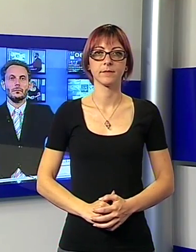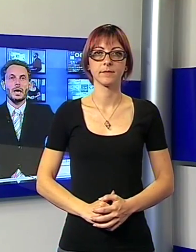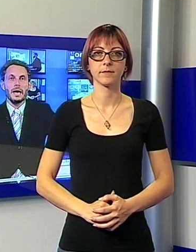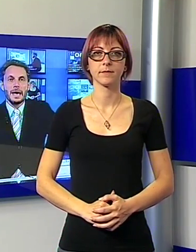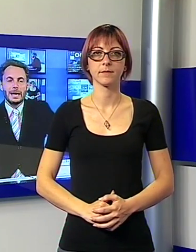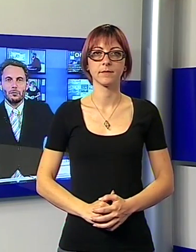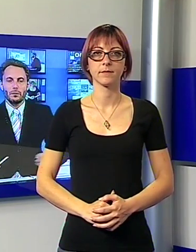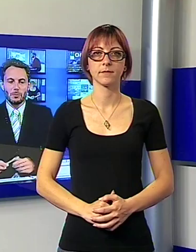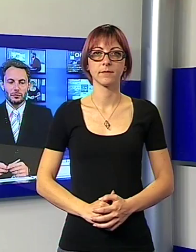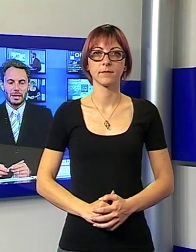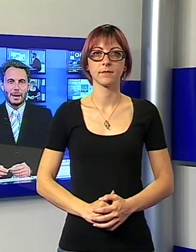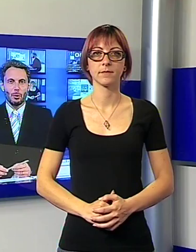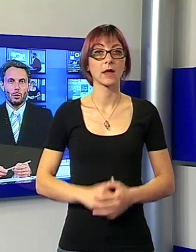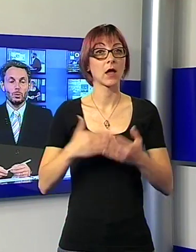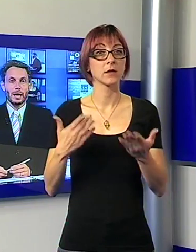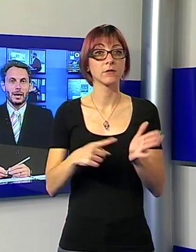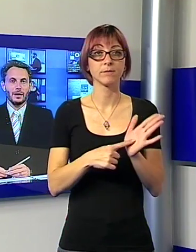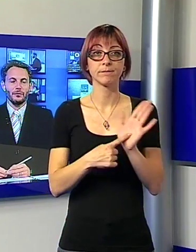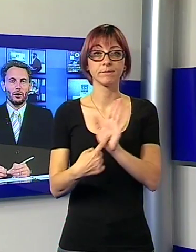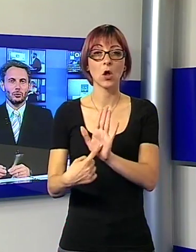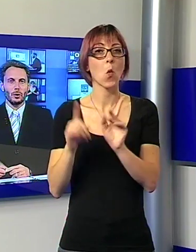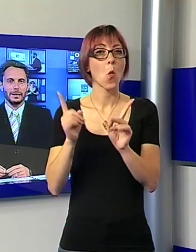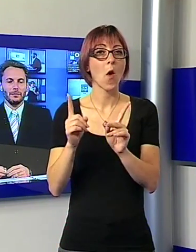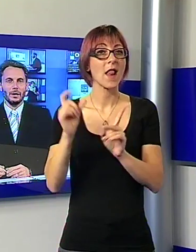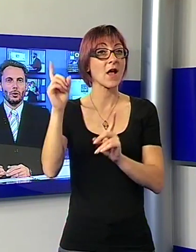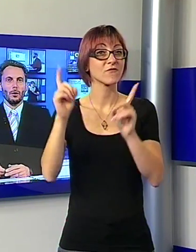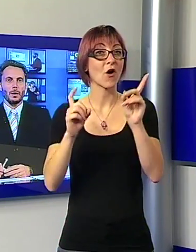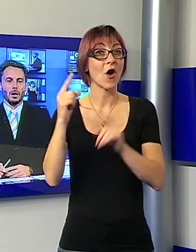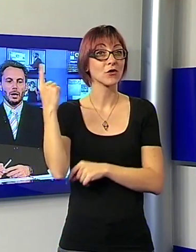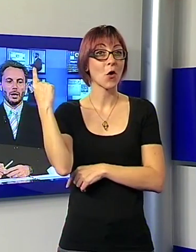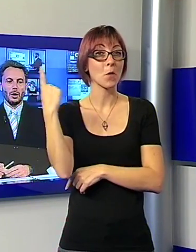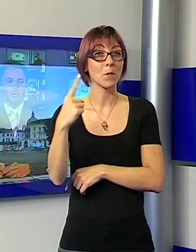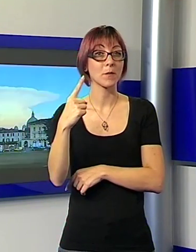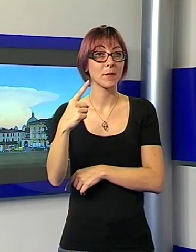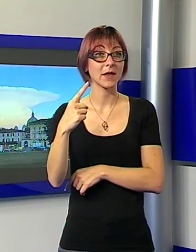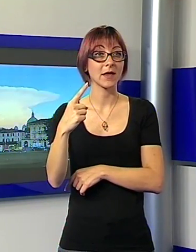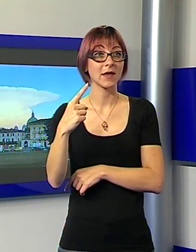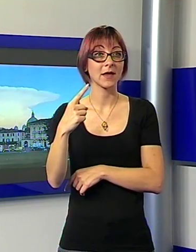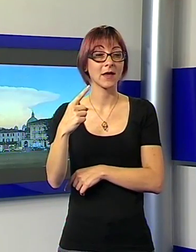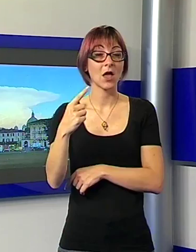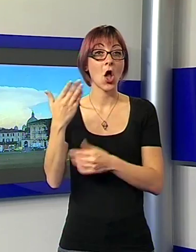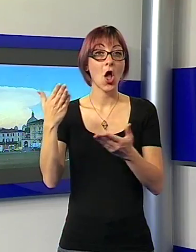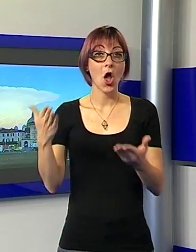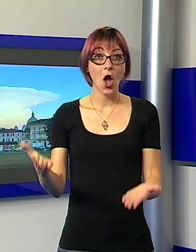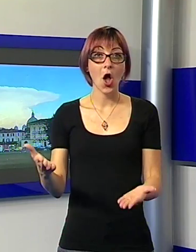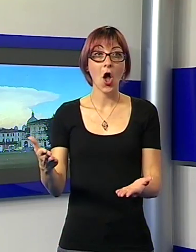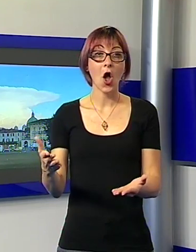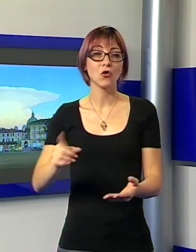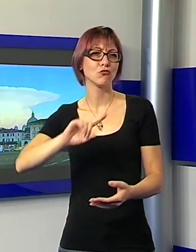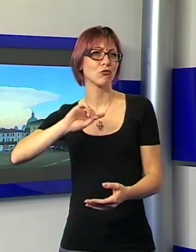E adesso vi mostriamo una foto che davvero oggi è sulla bocca di tutti i